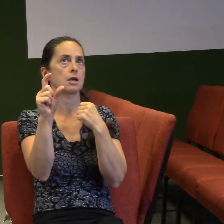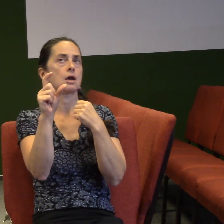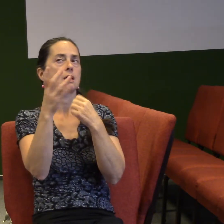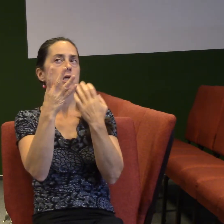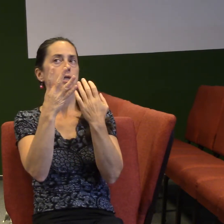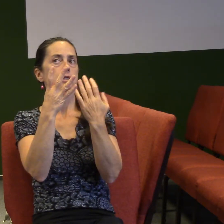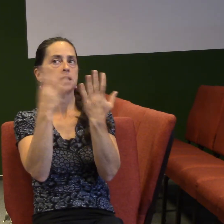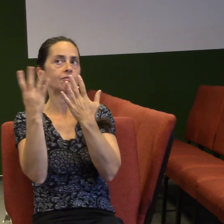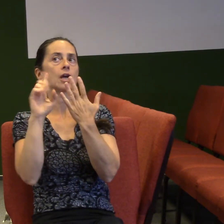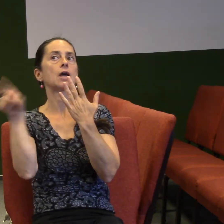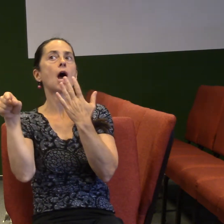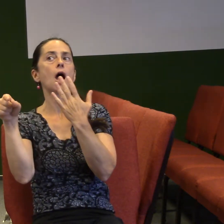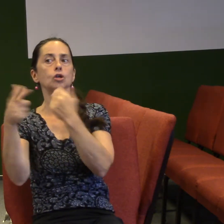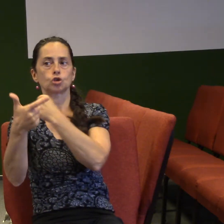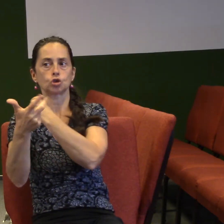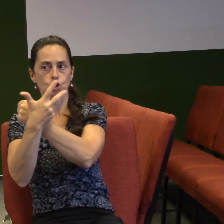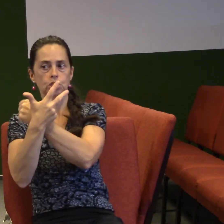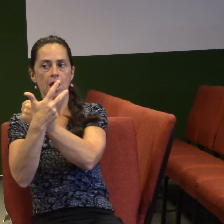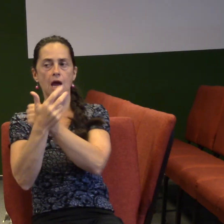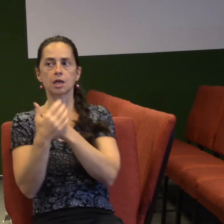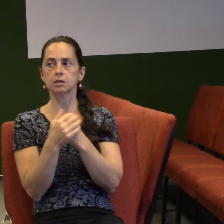obrovský známé slova, nebude to určitě pro vás nic nového.